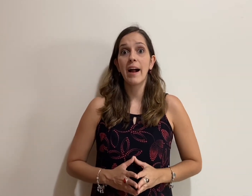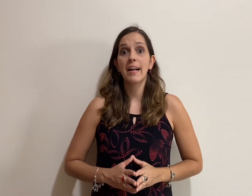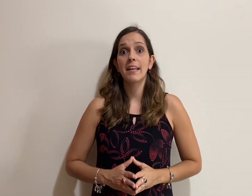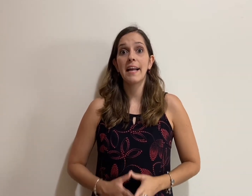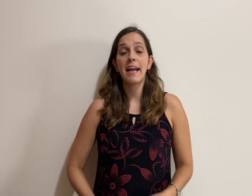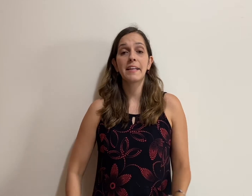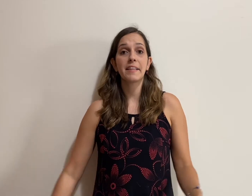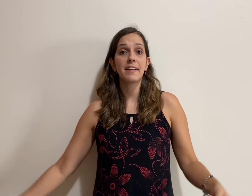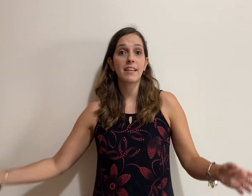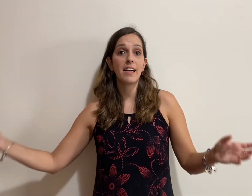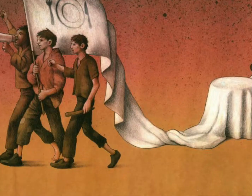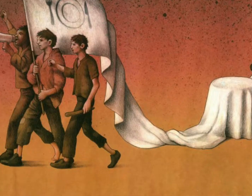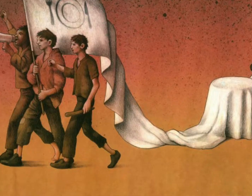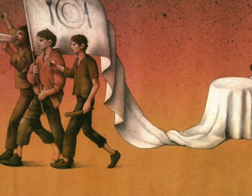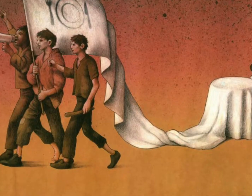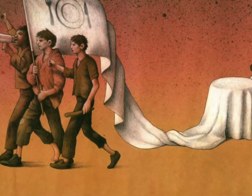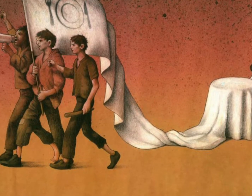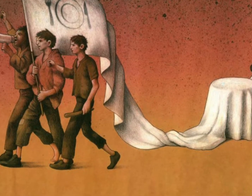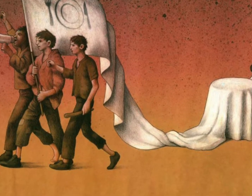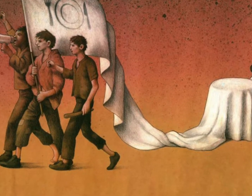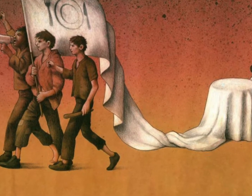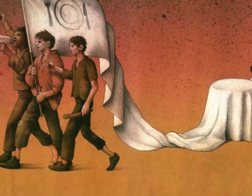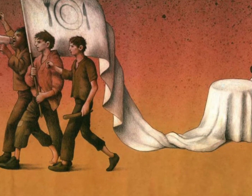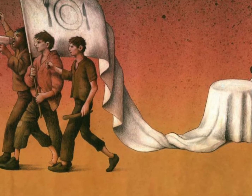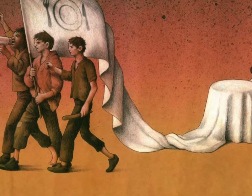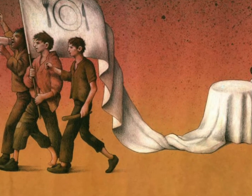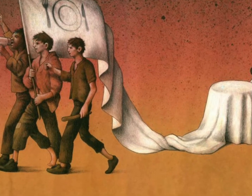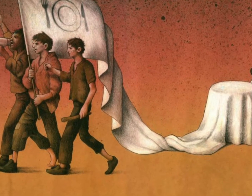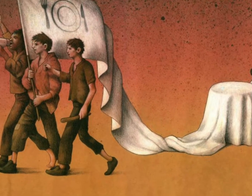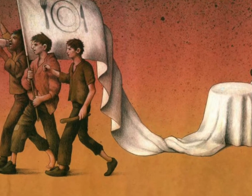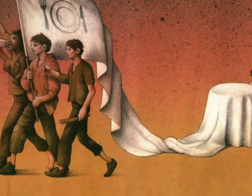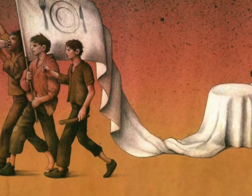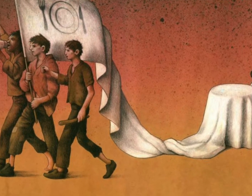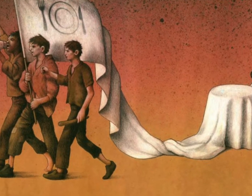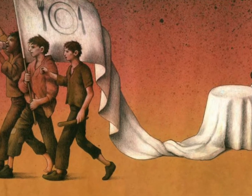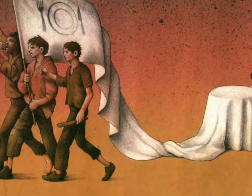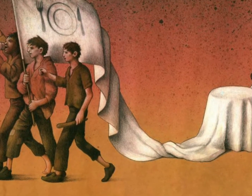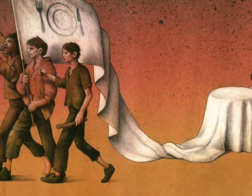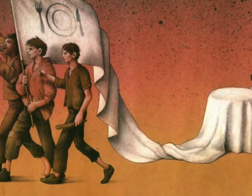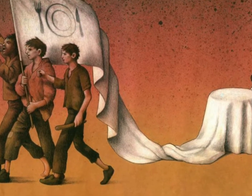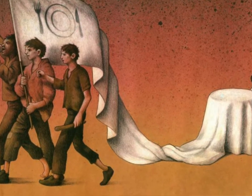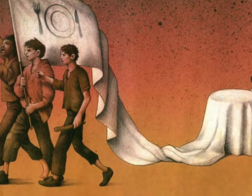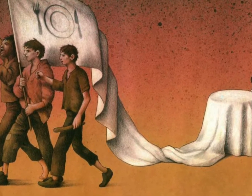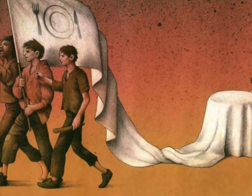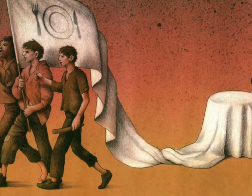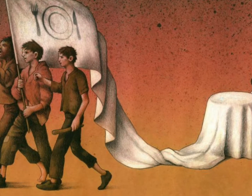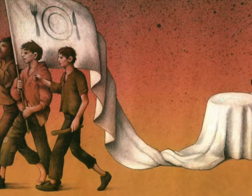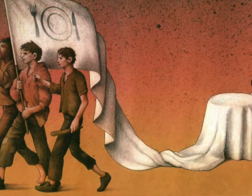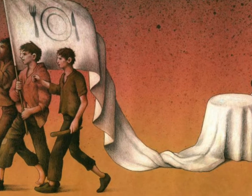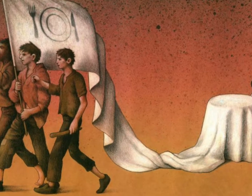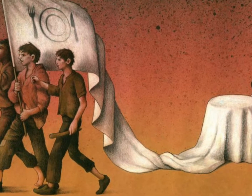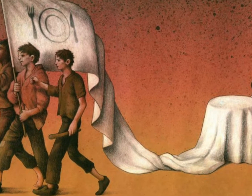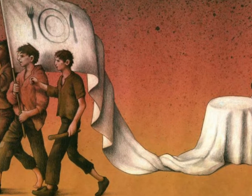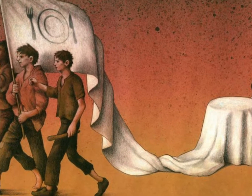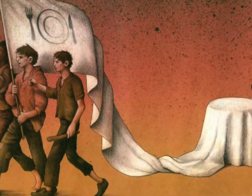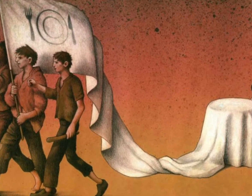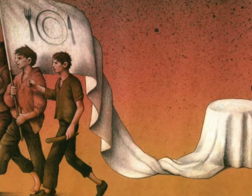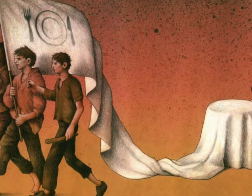galera que está carregando ali para você, né? A bandeira, só que a bandeira, na verdade, é o tecido que é da